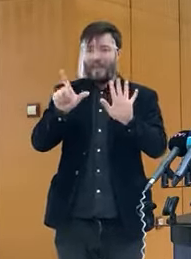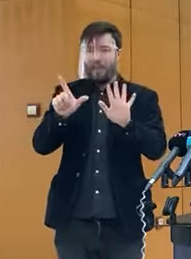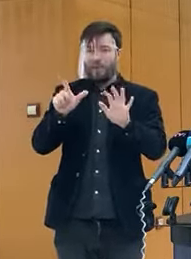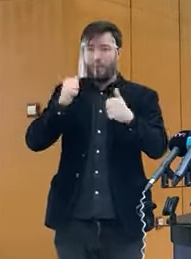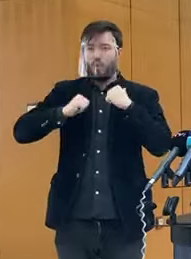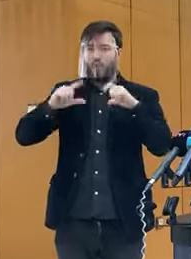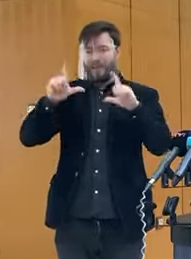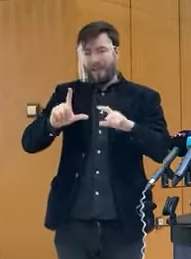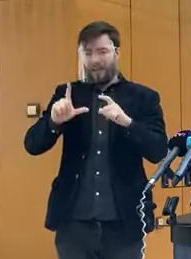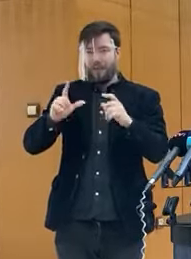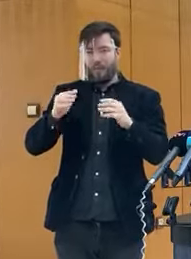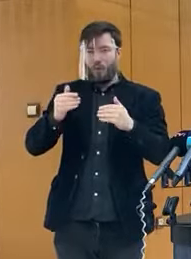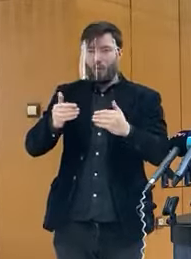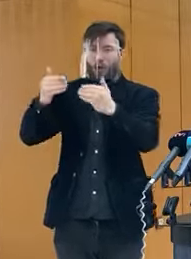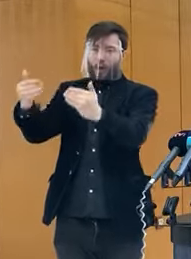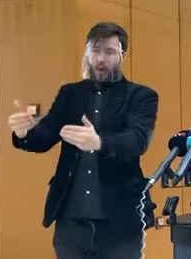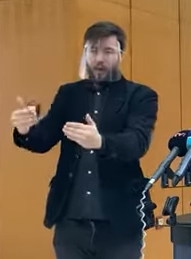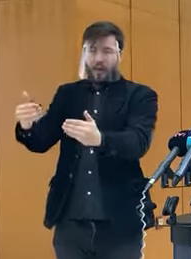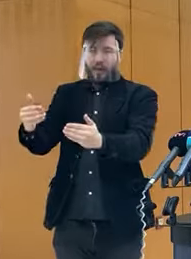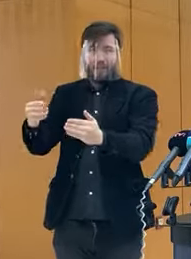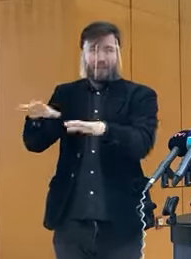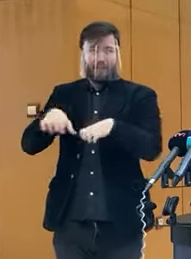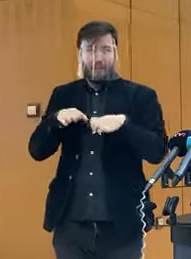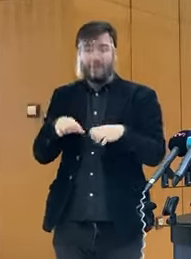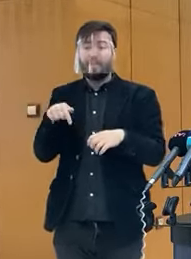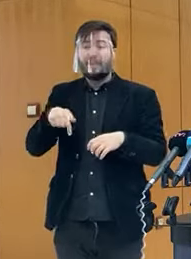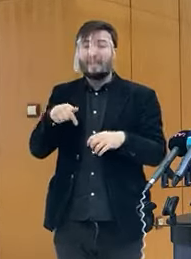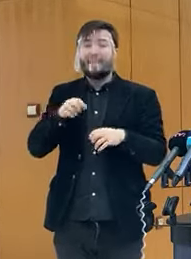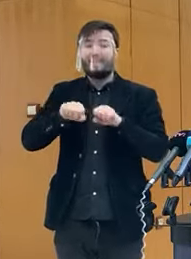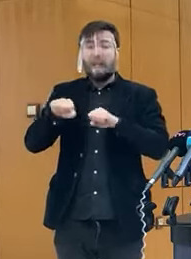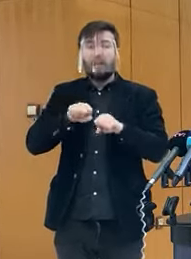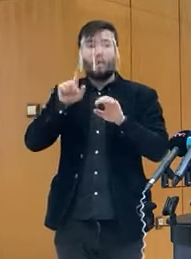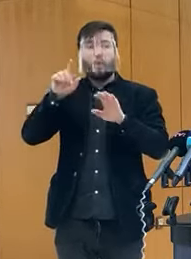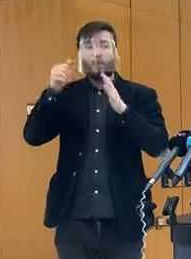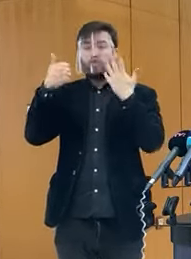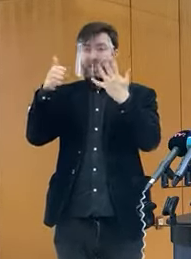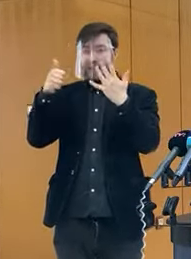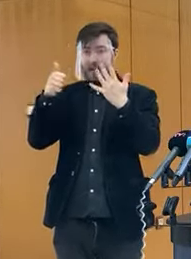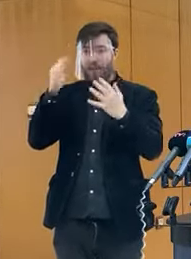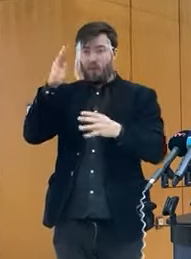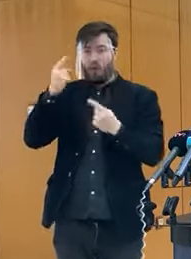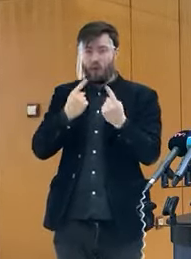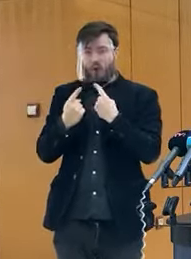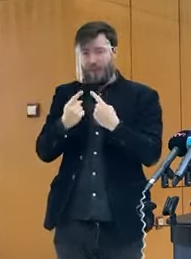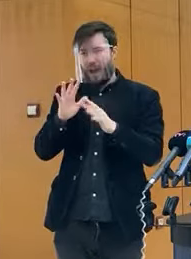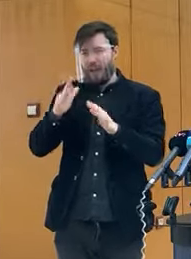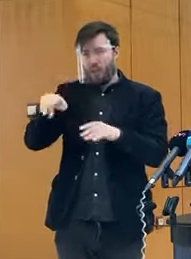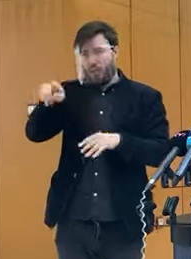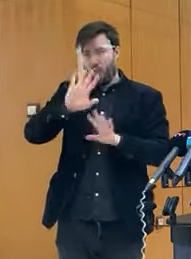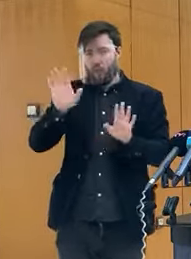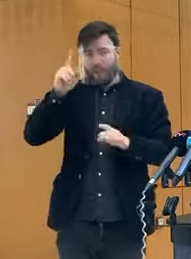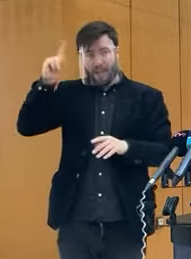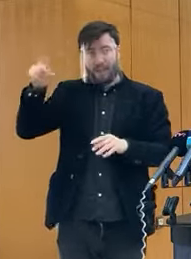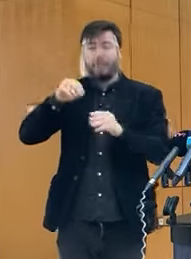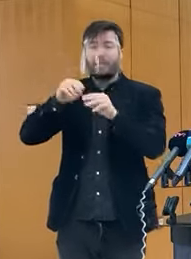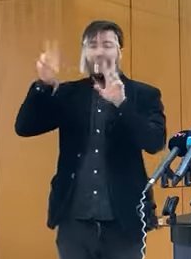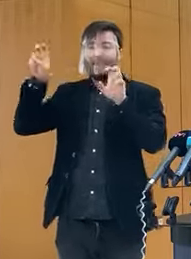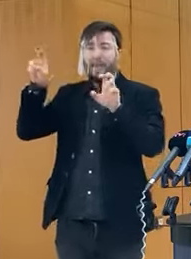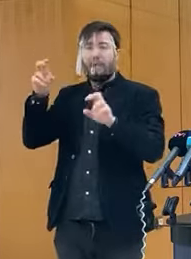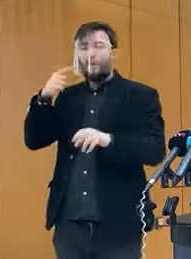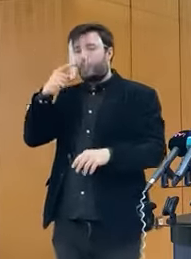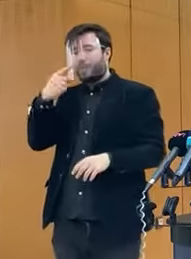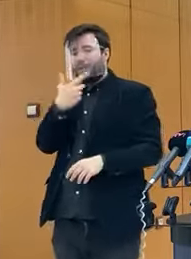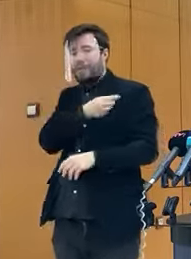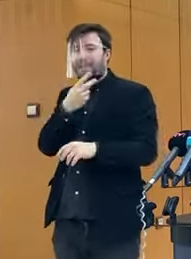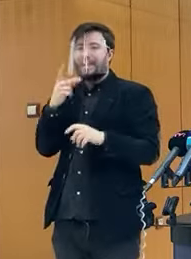stav. A dnes bude vláda o 16.00, to už asi viete, k Sputniku. A tam prejdeme aj ten